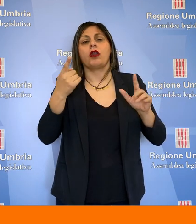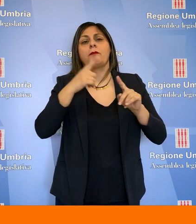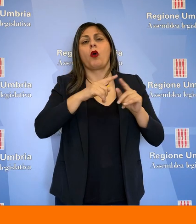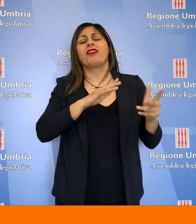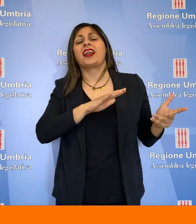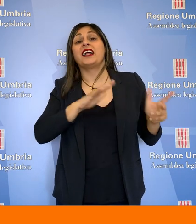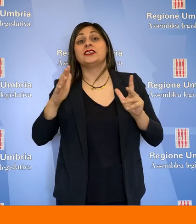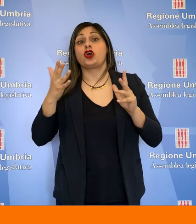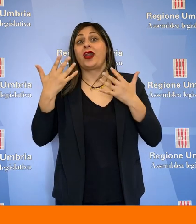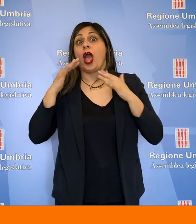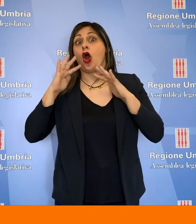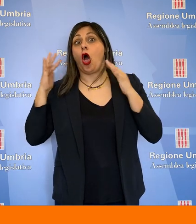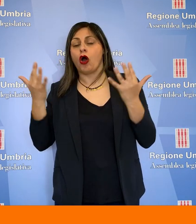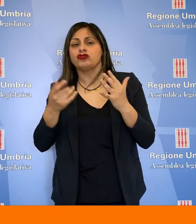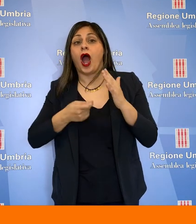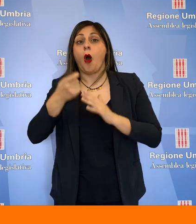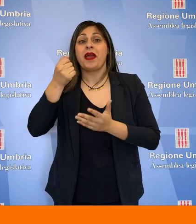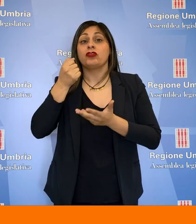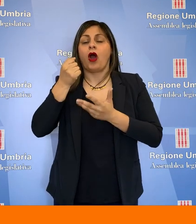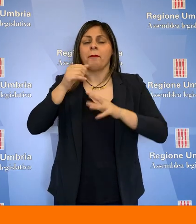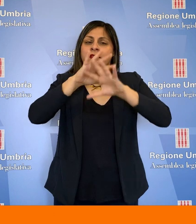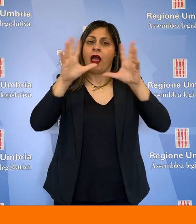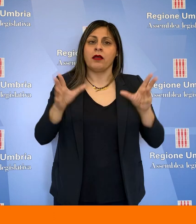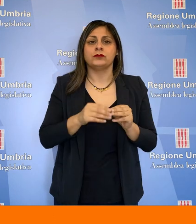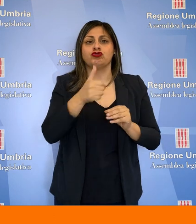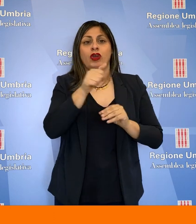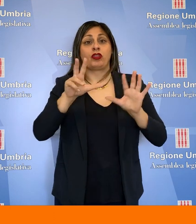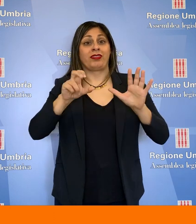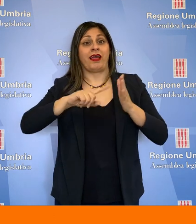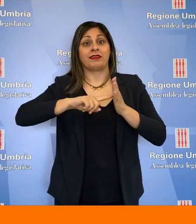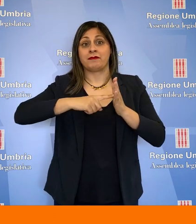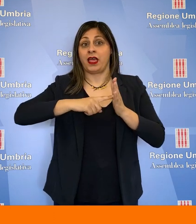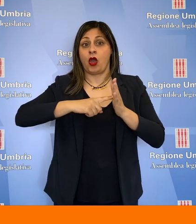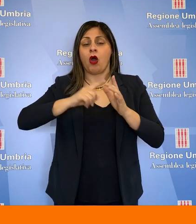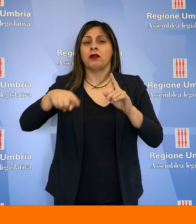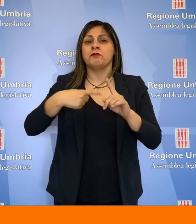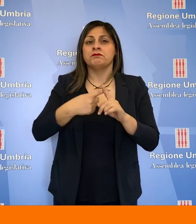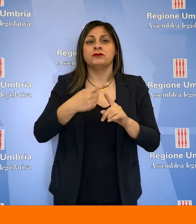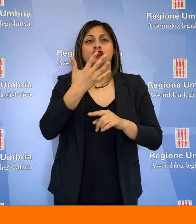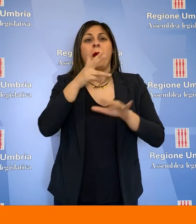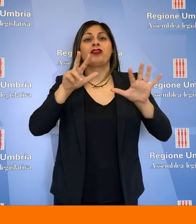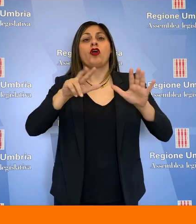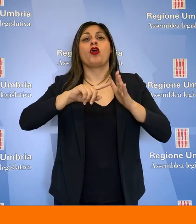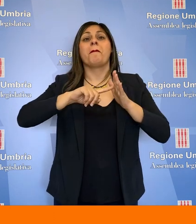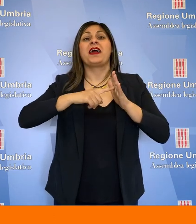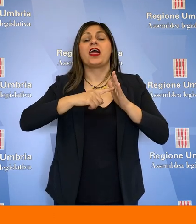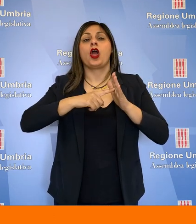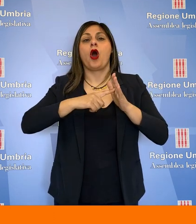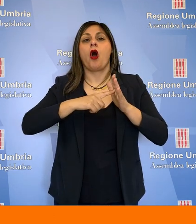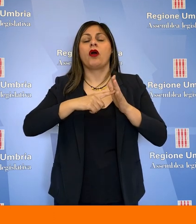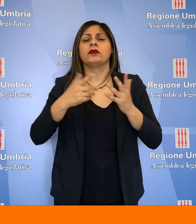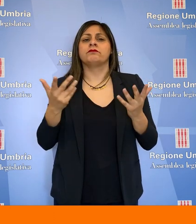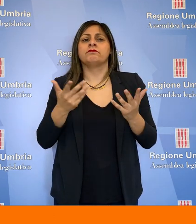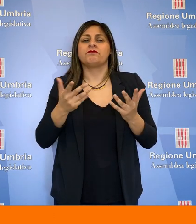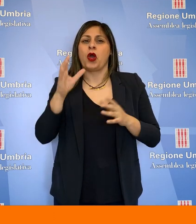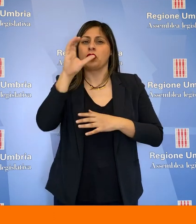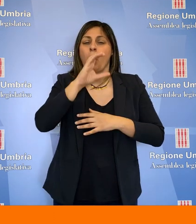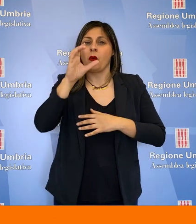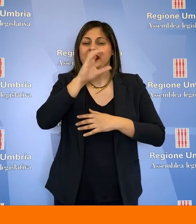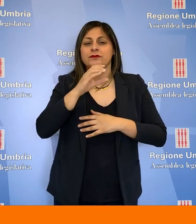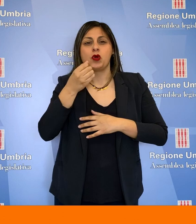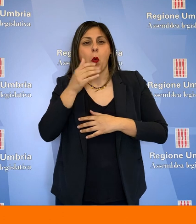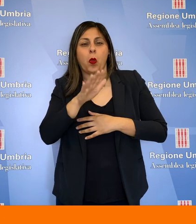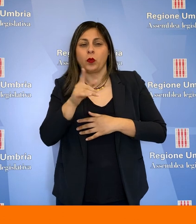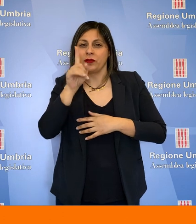digitalizzazione, transizione ecologica e aumenti di capitale per complessivi 180 milioni. E poi 58 milioni andranno